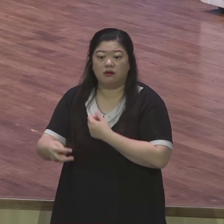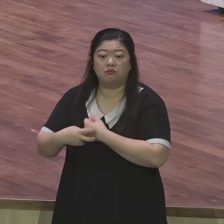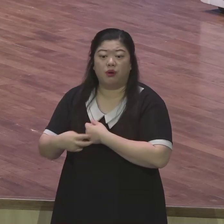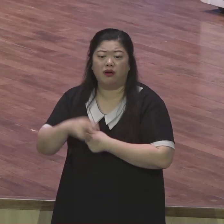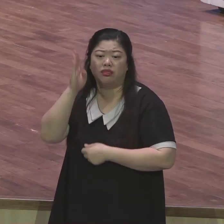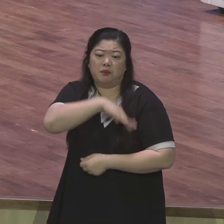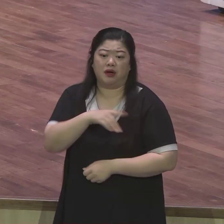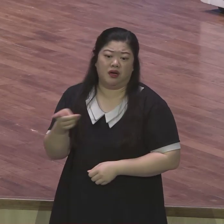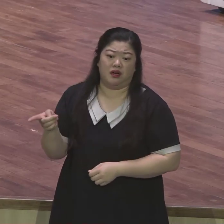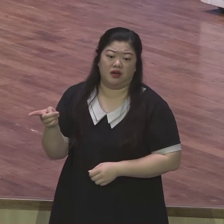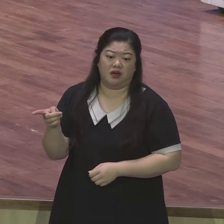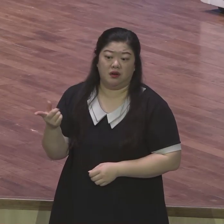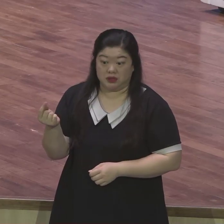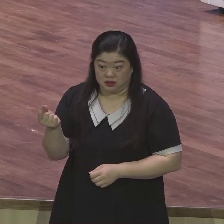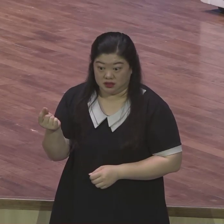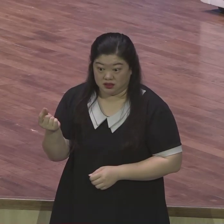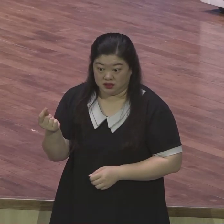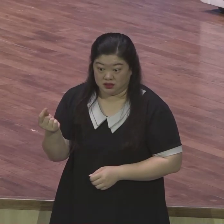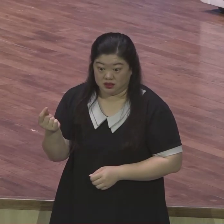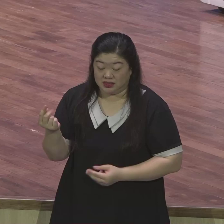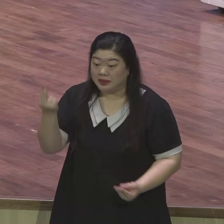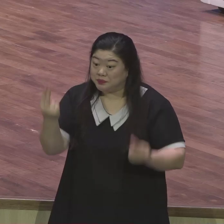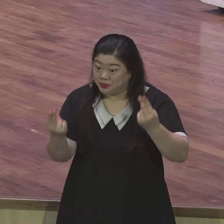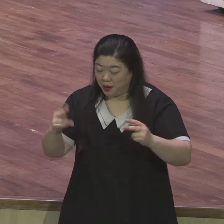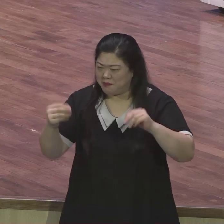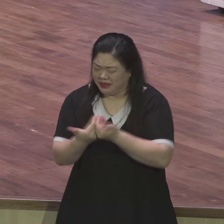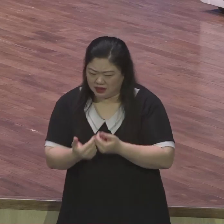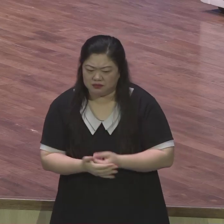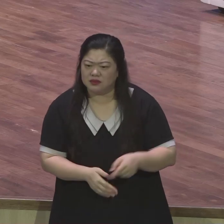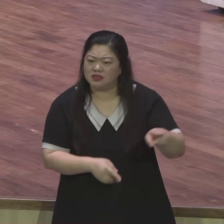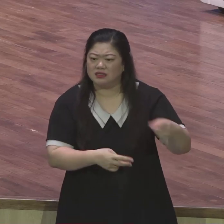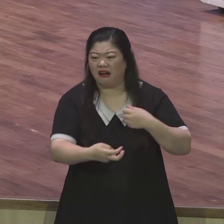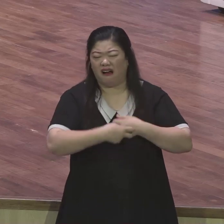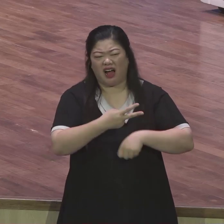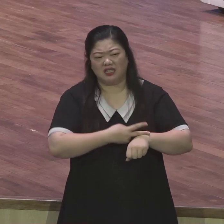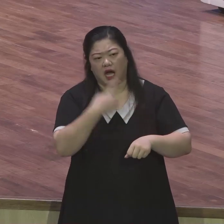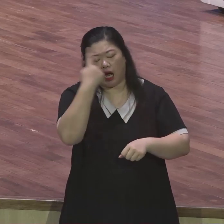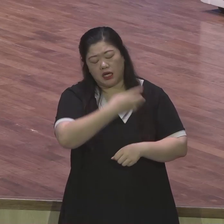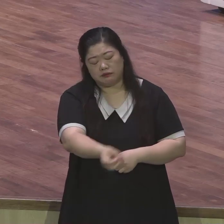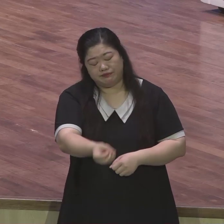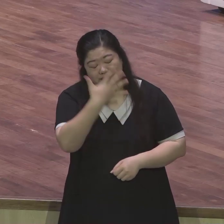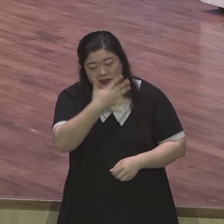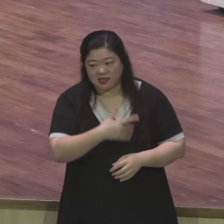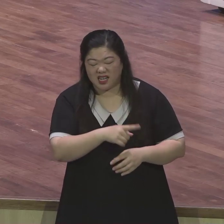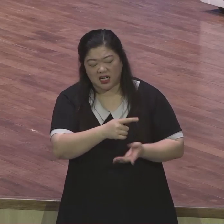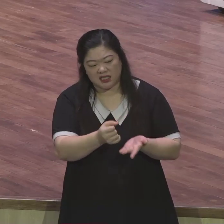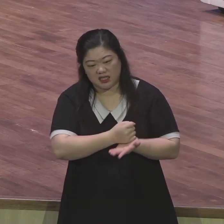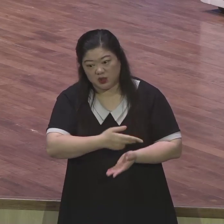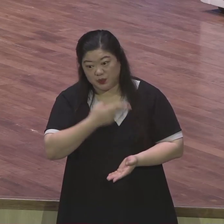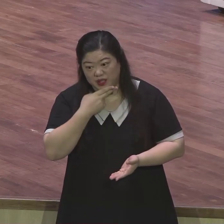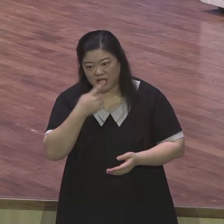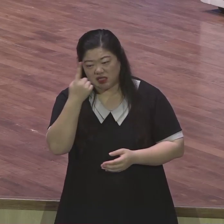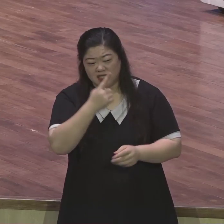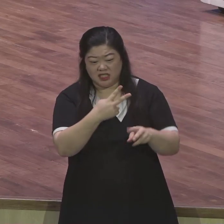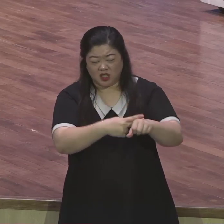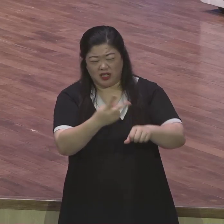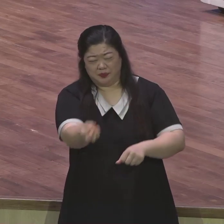나쁜 병원입니다 반대로 불친절하고 간호사들이 싸가지도 없고 선생님도 멋있생겼는데 암만